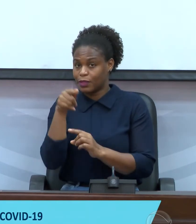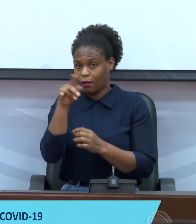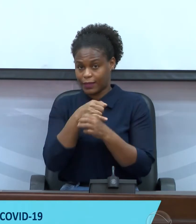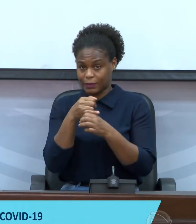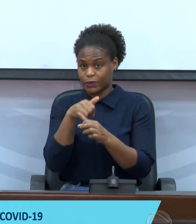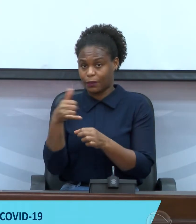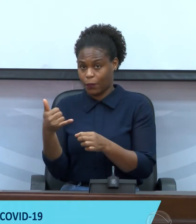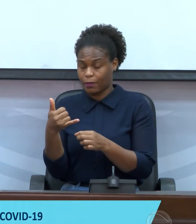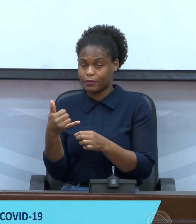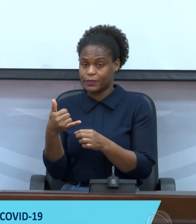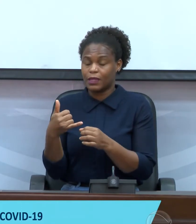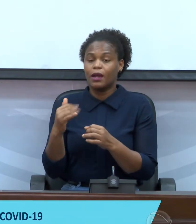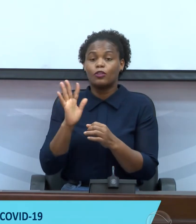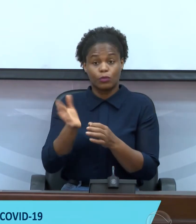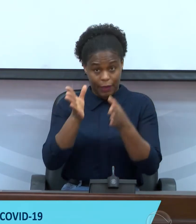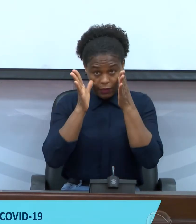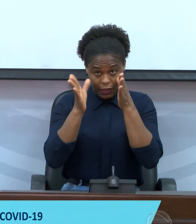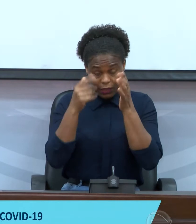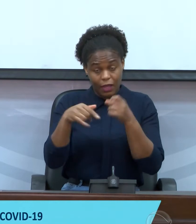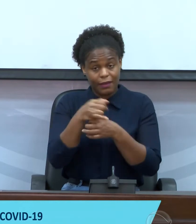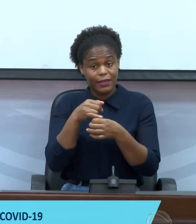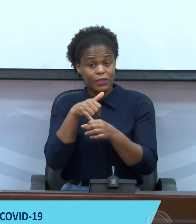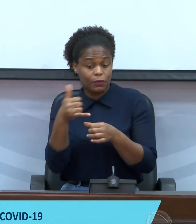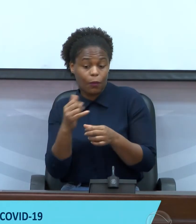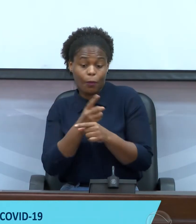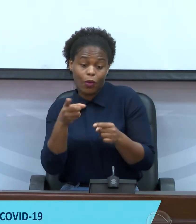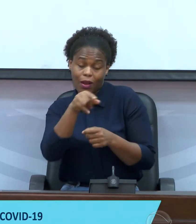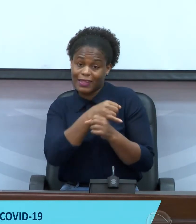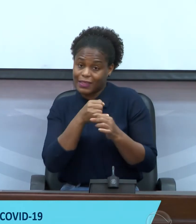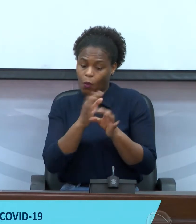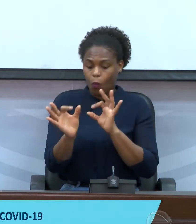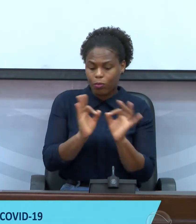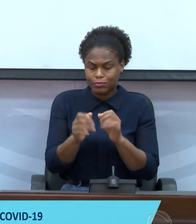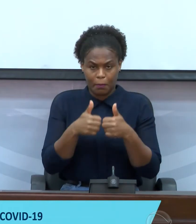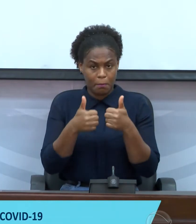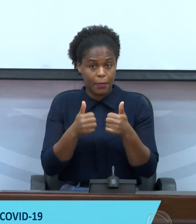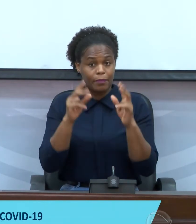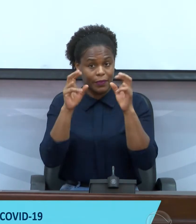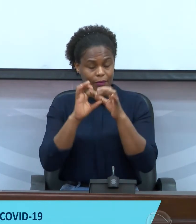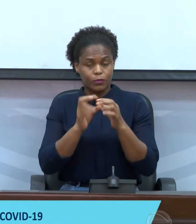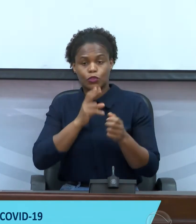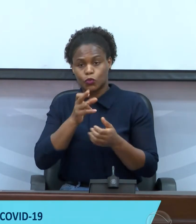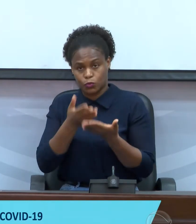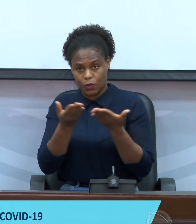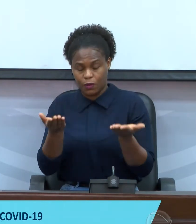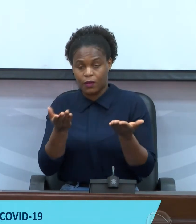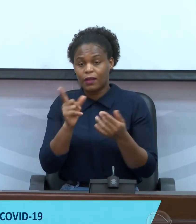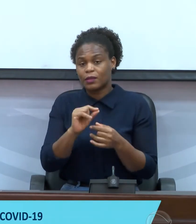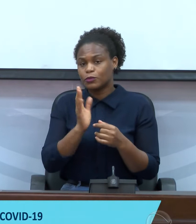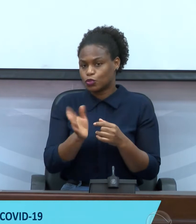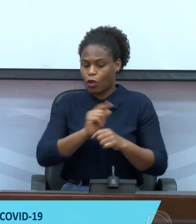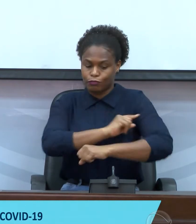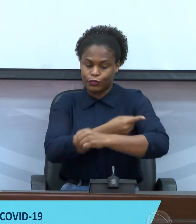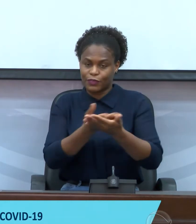e estamos atentos a São Nicolau. É uma ilha que, neste momento, está muito bem organizada em termos de resposta, e já foi